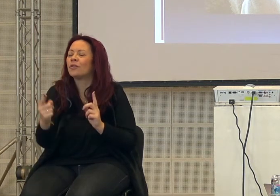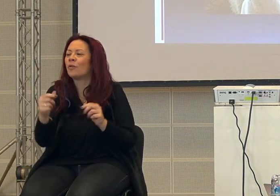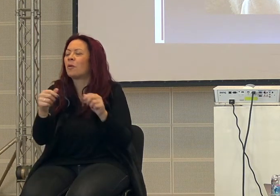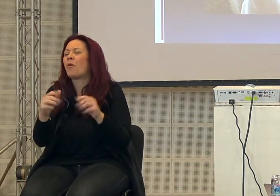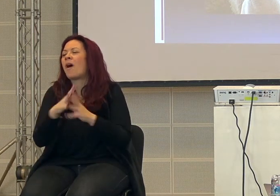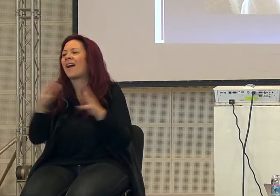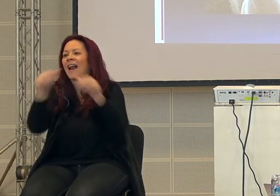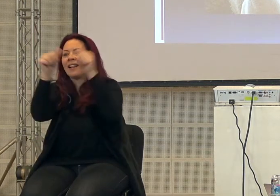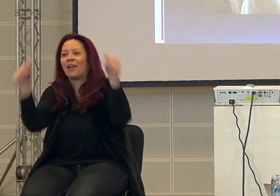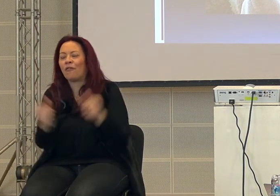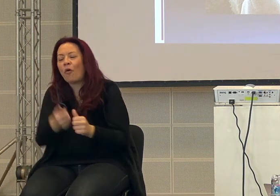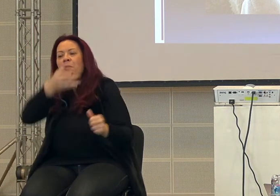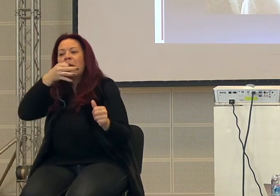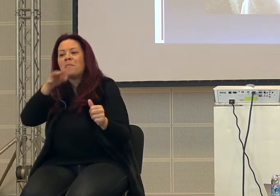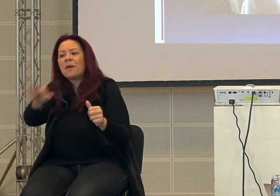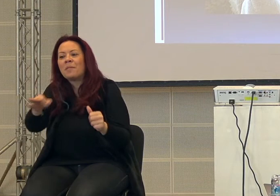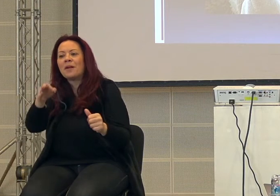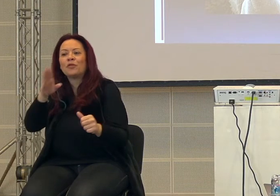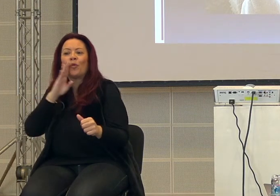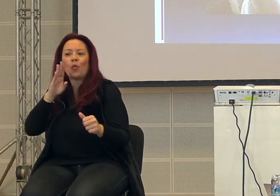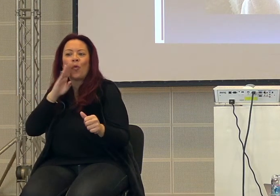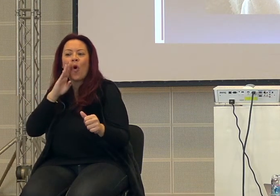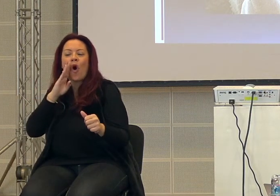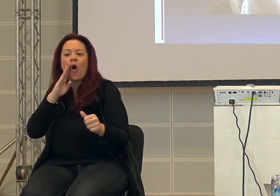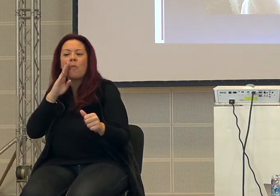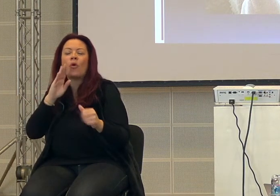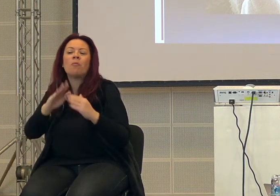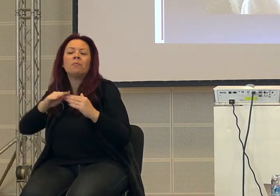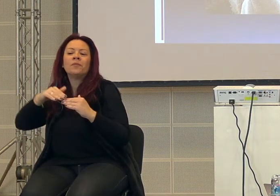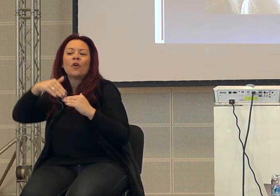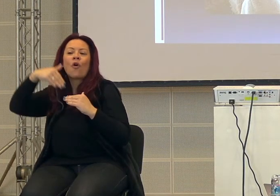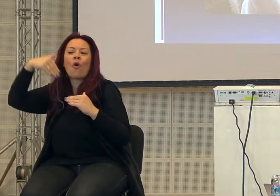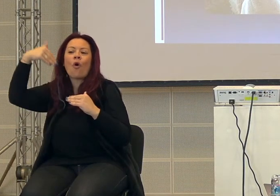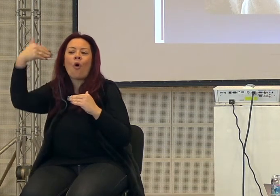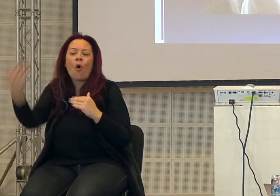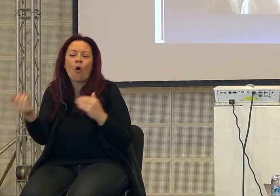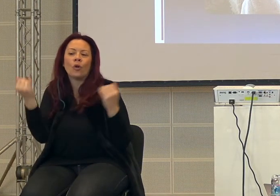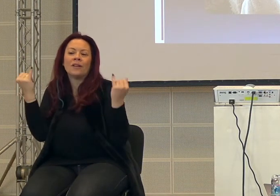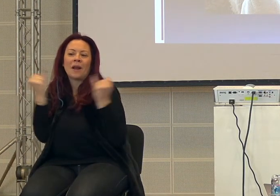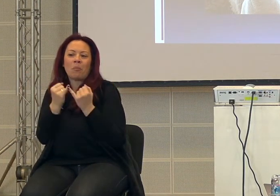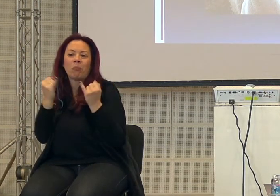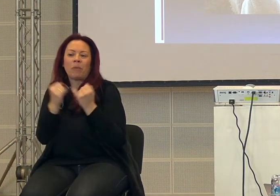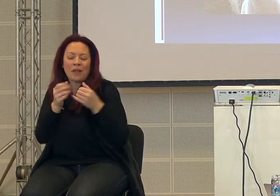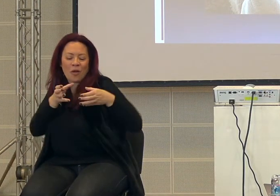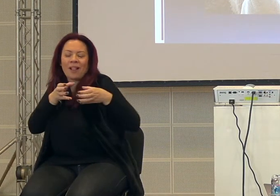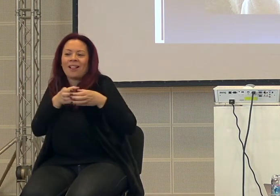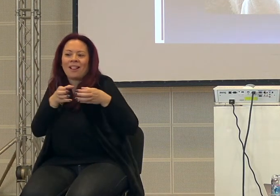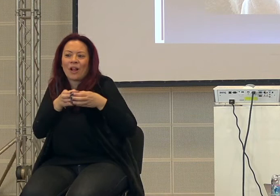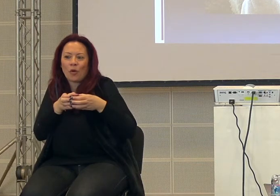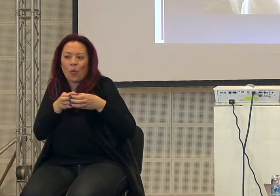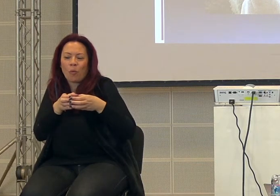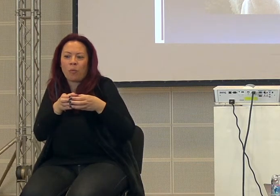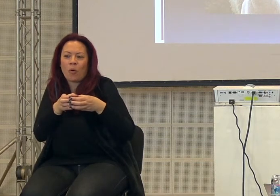forme che ha permesso all'uomo di spingersi oltre quella che è la piccola tribù, la